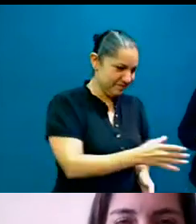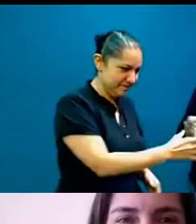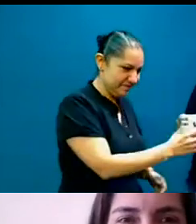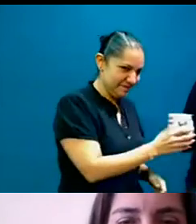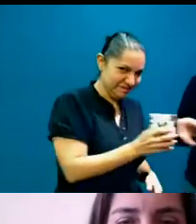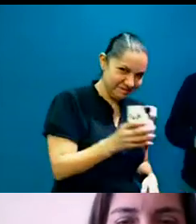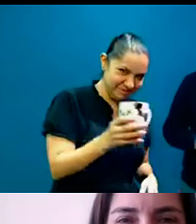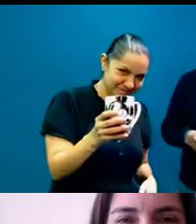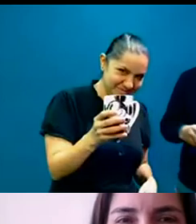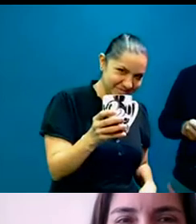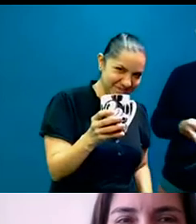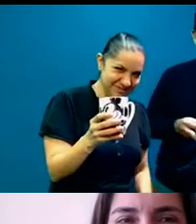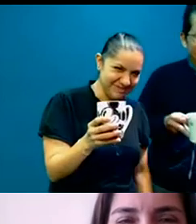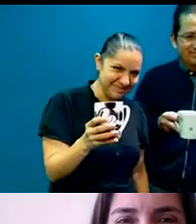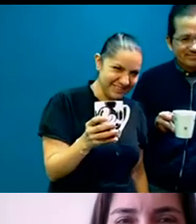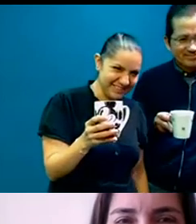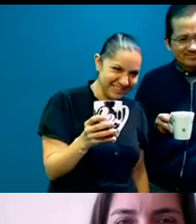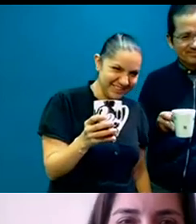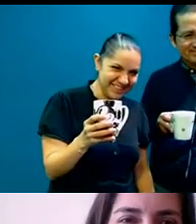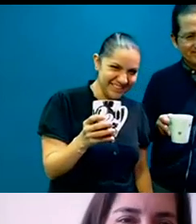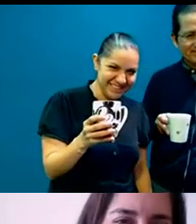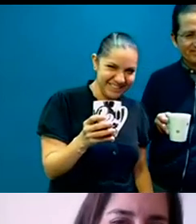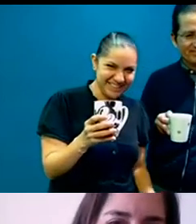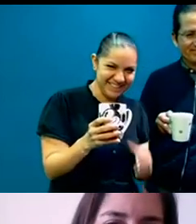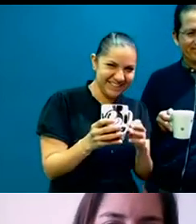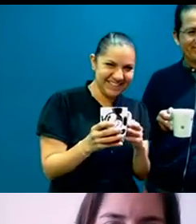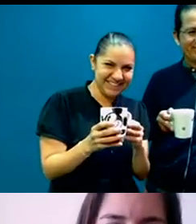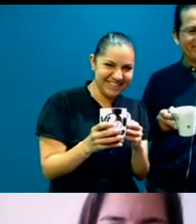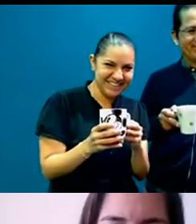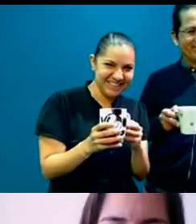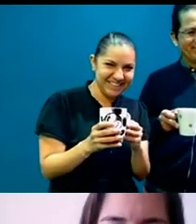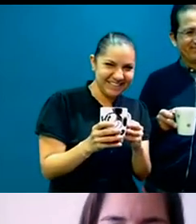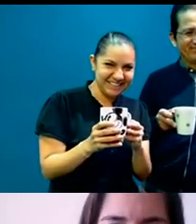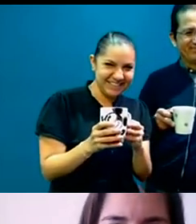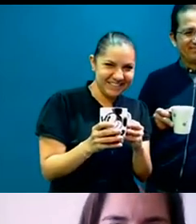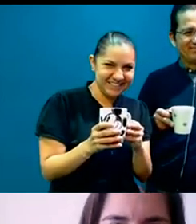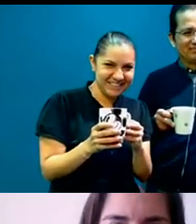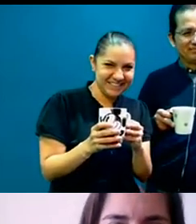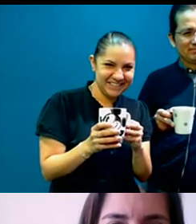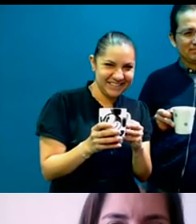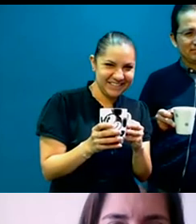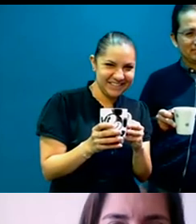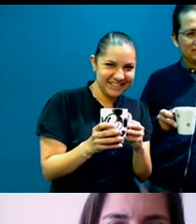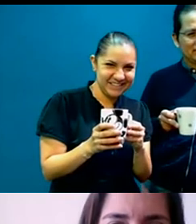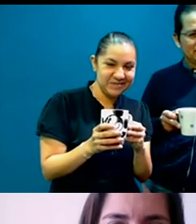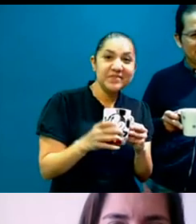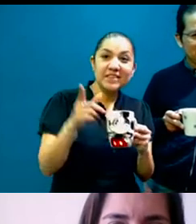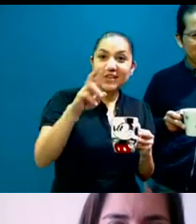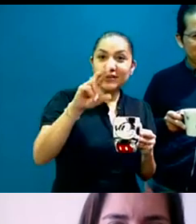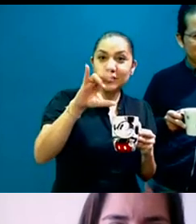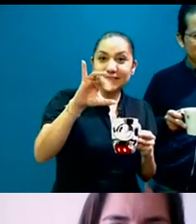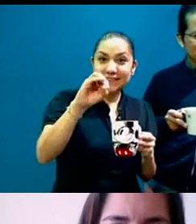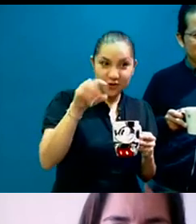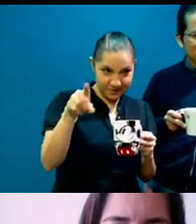soy capaz de no guardarlas, les digo. Bueno, pues, ah, Rocío, muchas gracias,